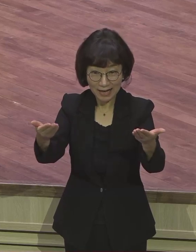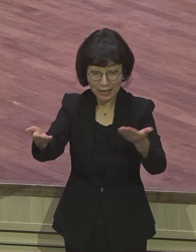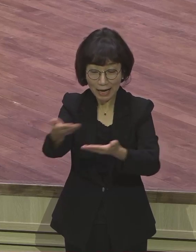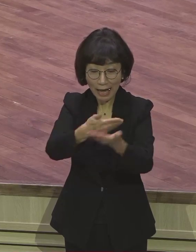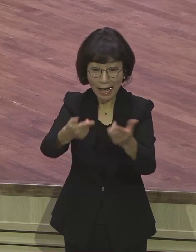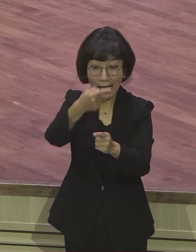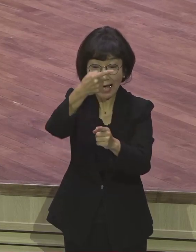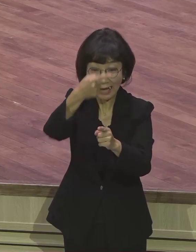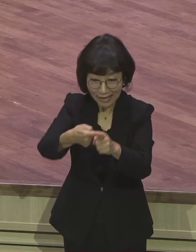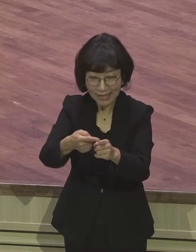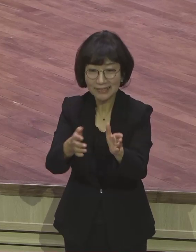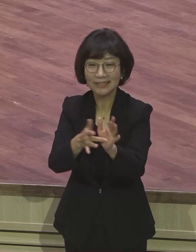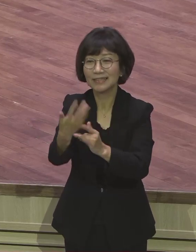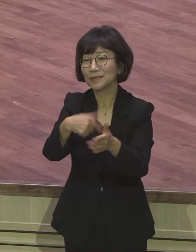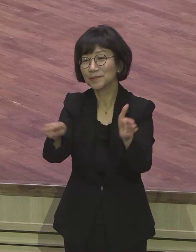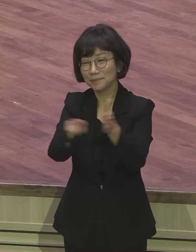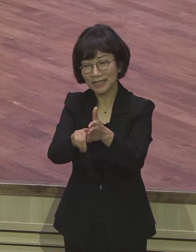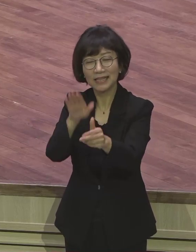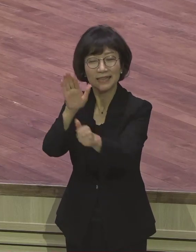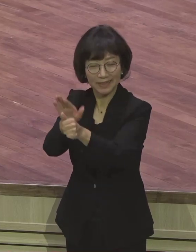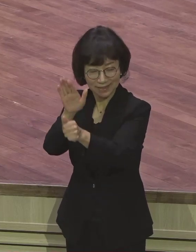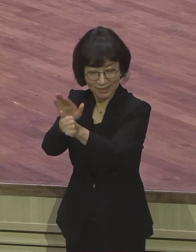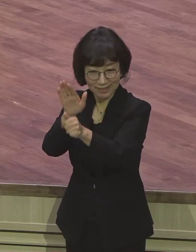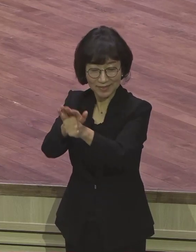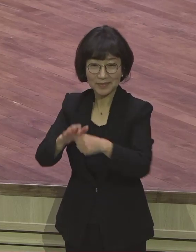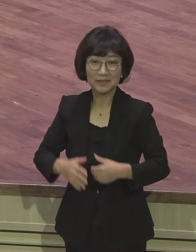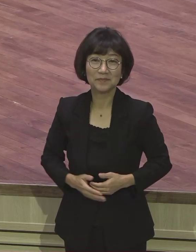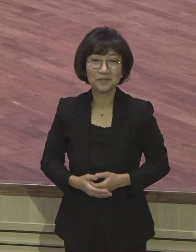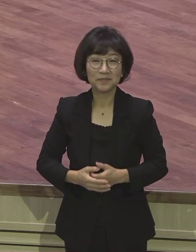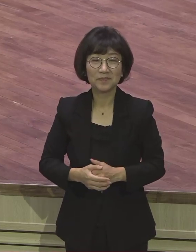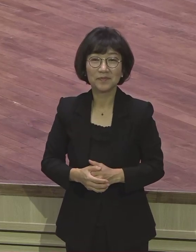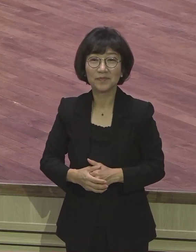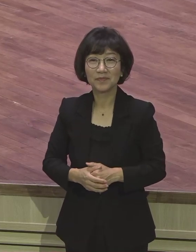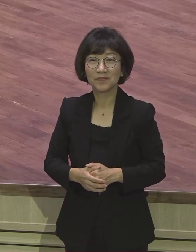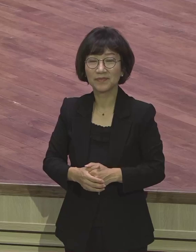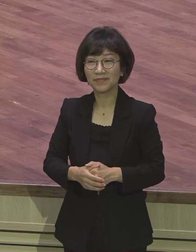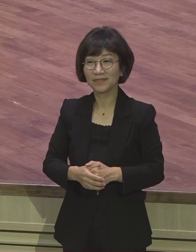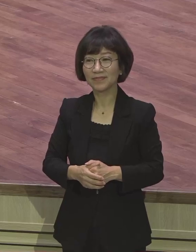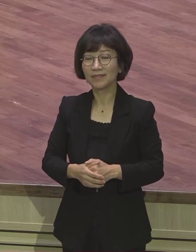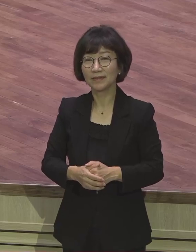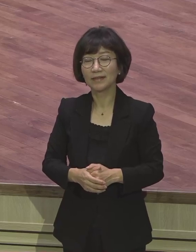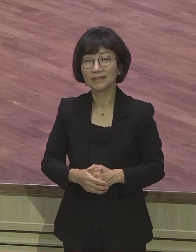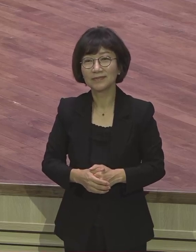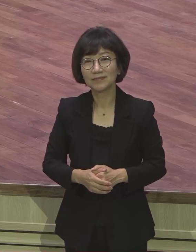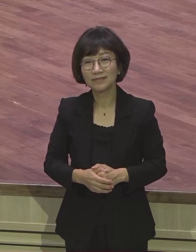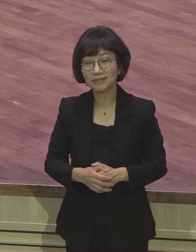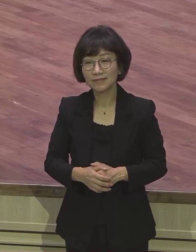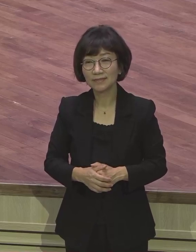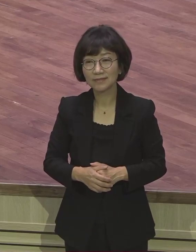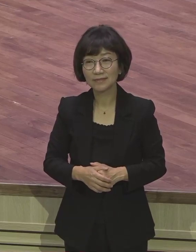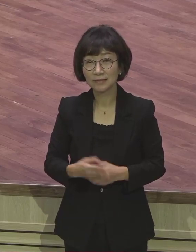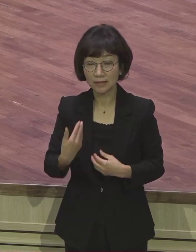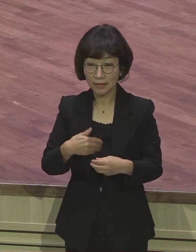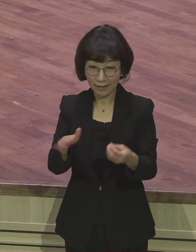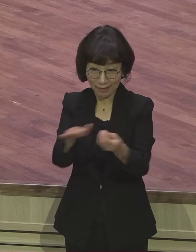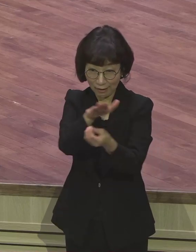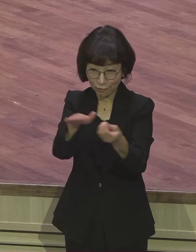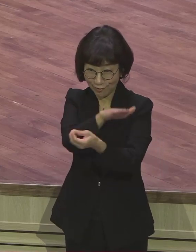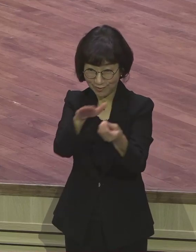족구하는 일등이 주체가 아니고 족구를 통해서 보금 전파 탁구 치는 탁구를 통해서 보금